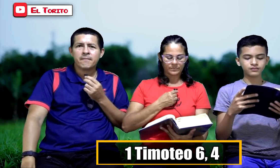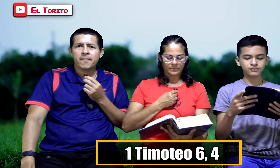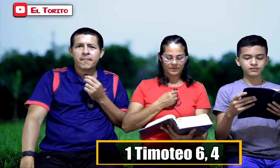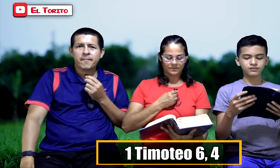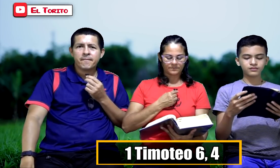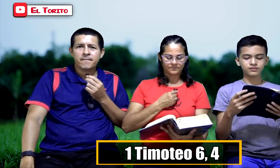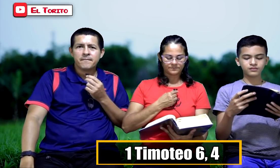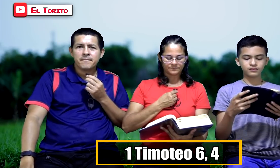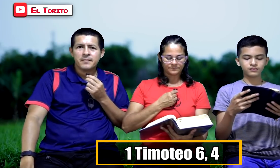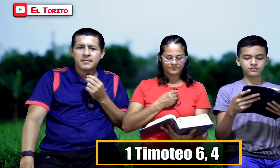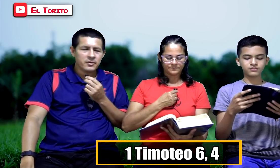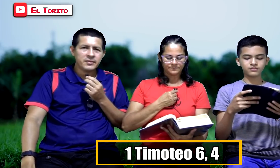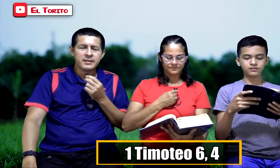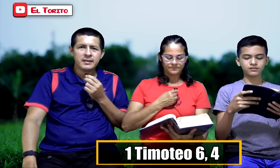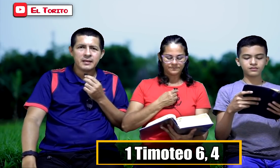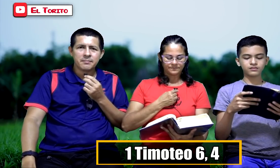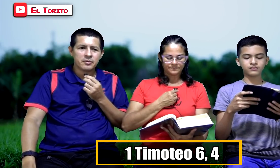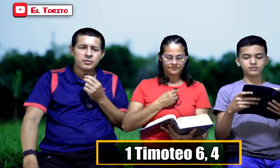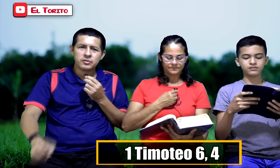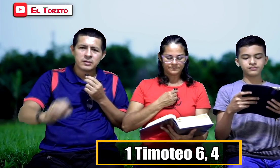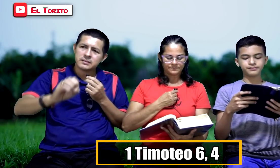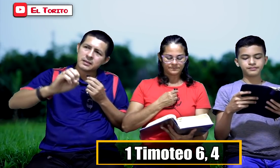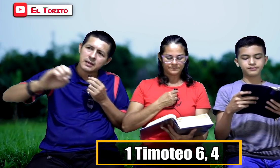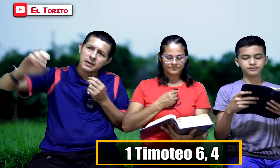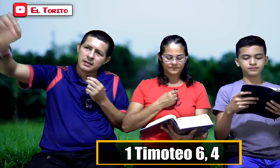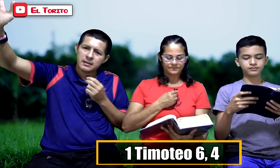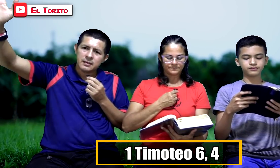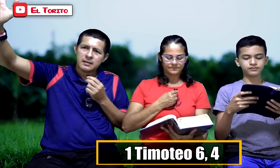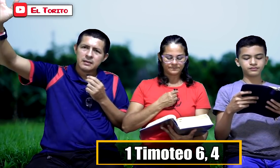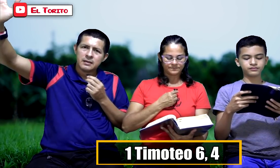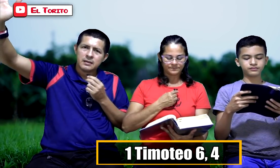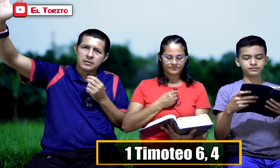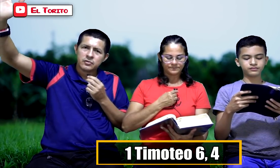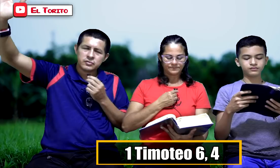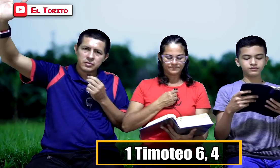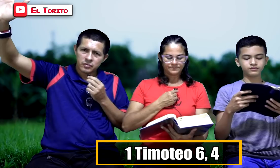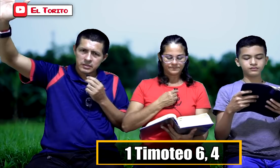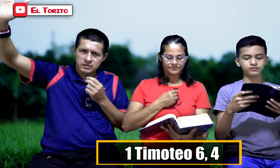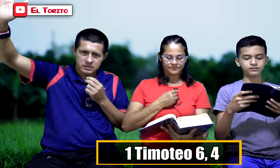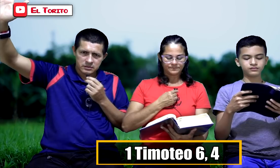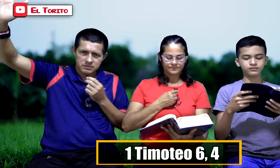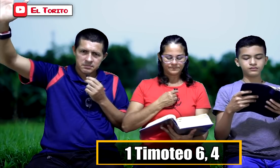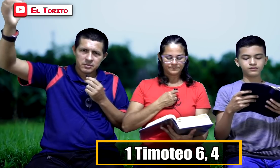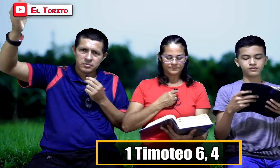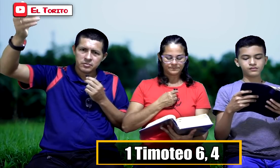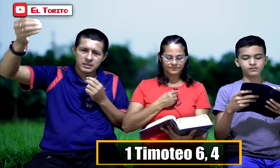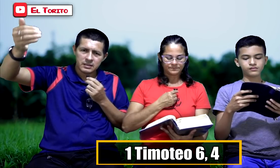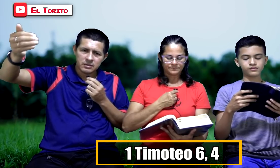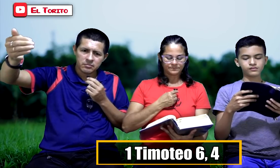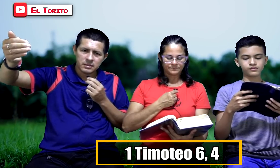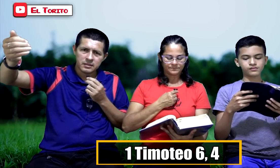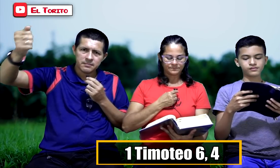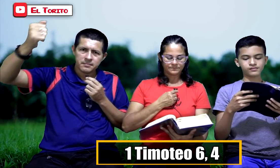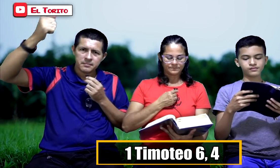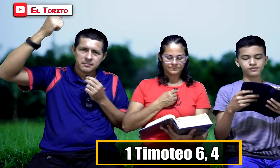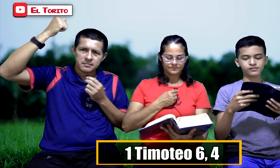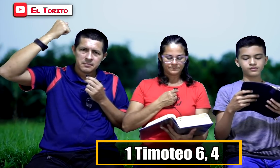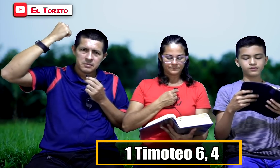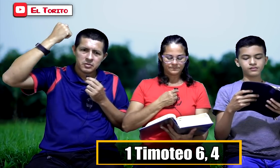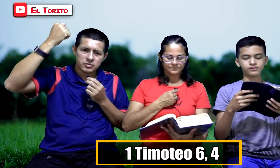y no entiende nada. Por mucho que se crean conocedores, pero no tienen la humildad, no